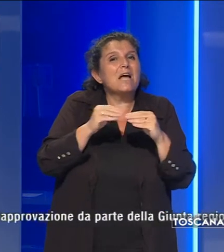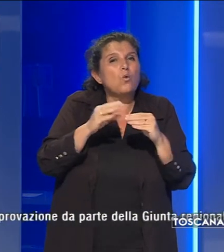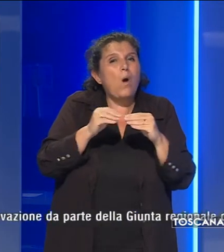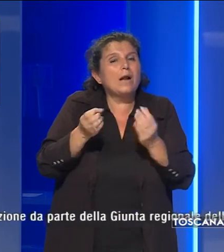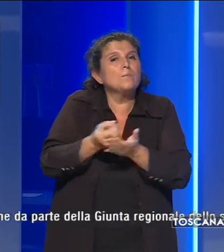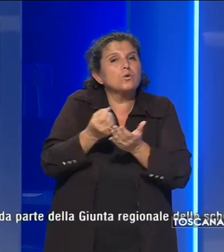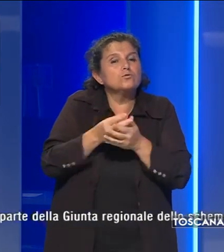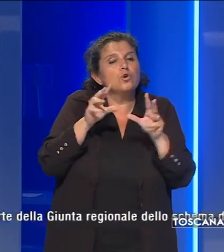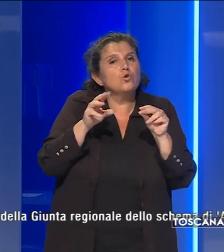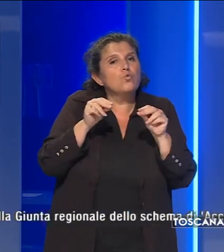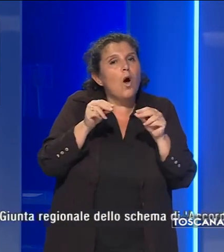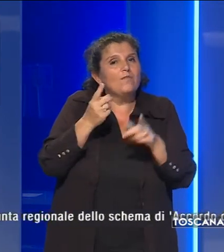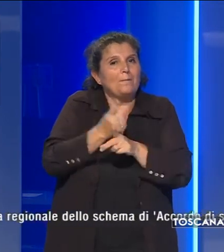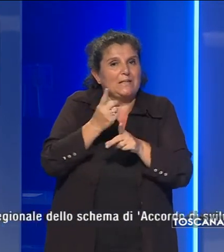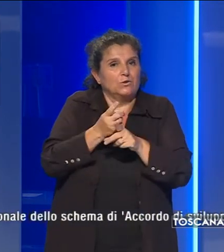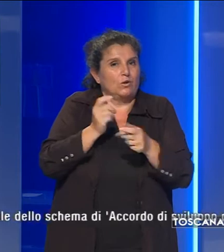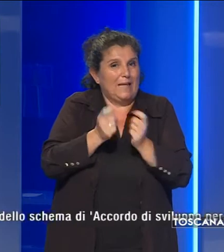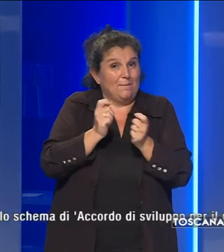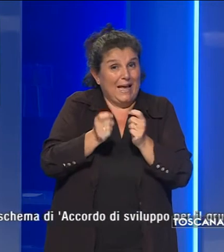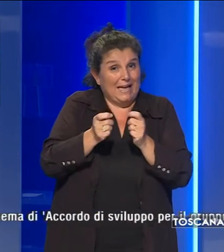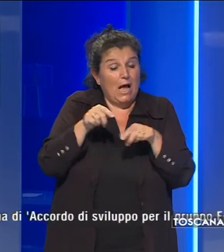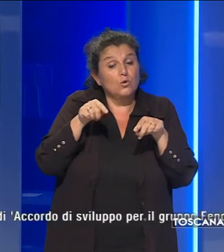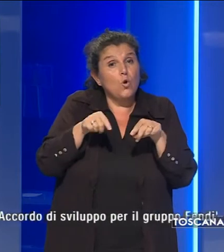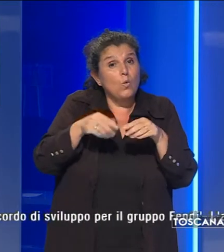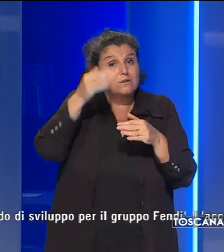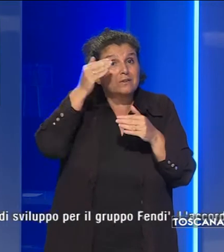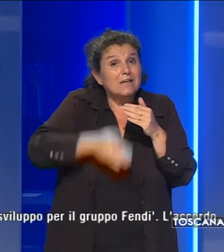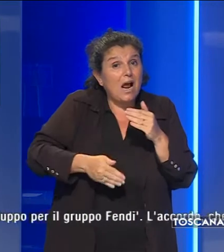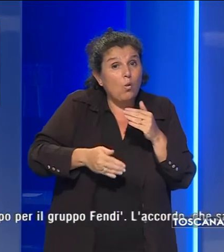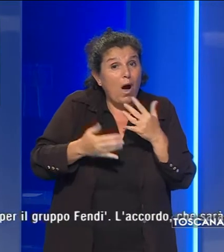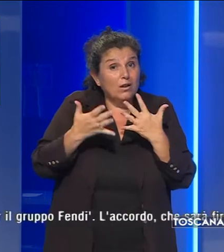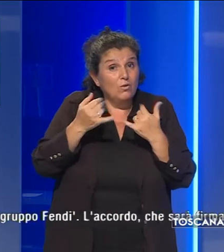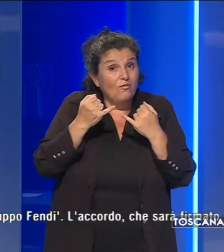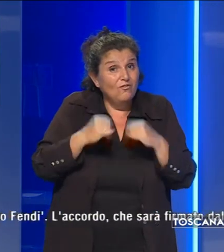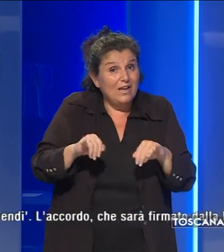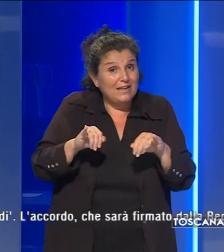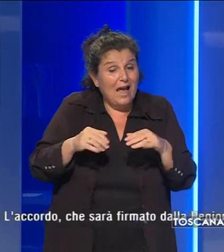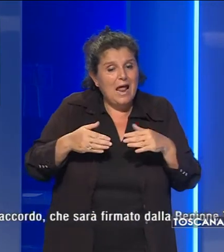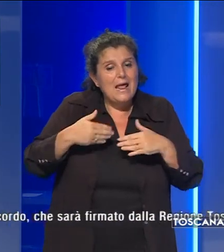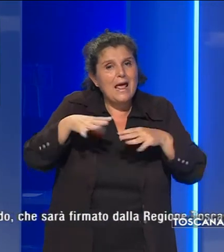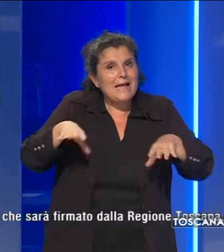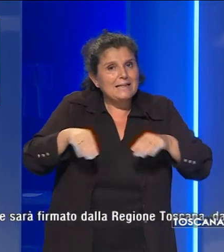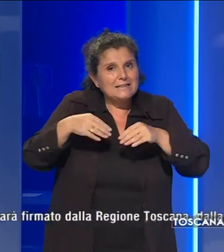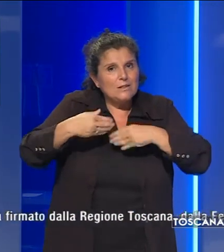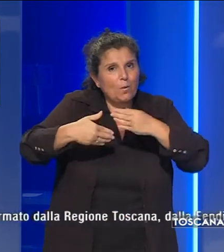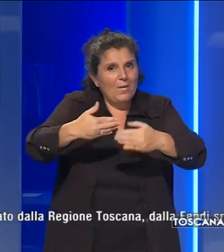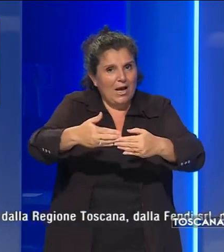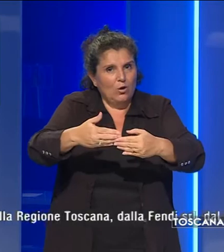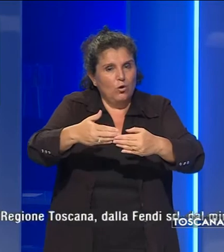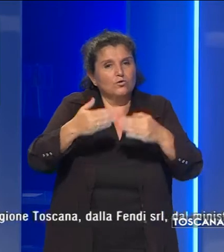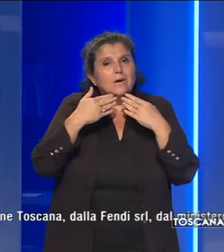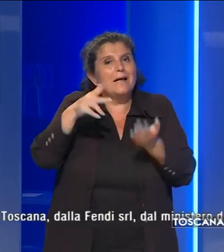esigenze del mercato. Sarà questo il traguardo finale del percorso avviato grazie all